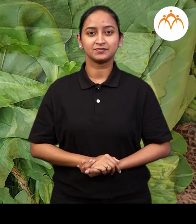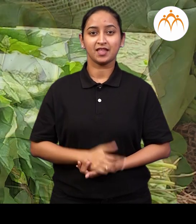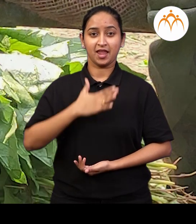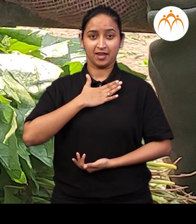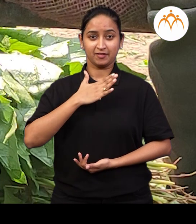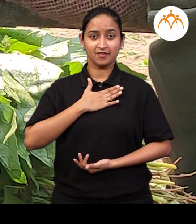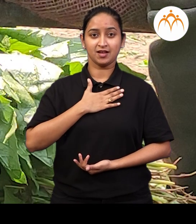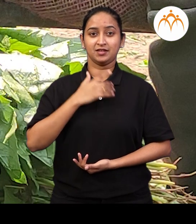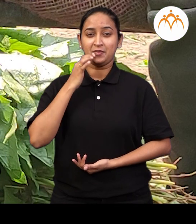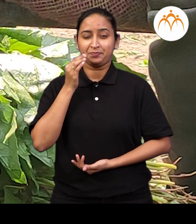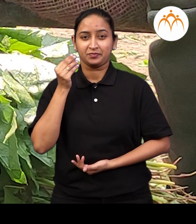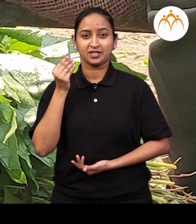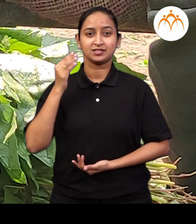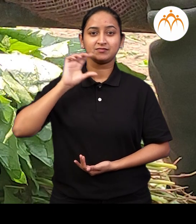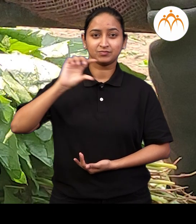करड़ई